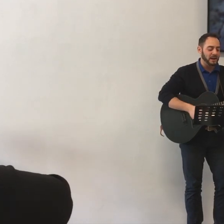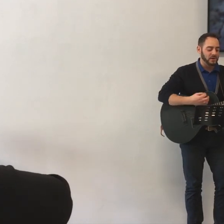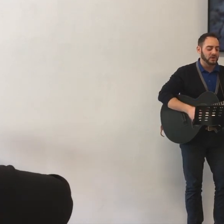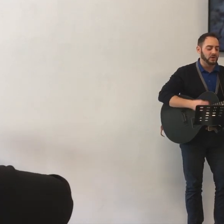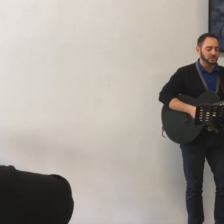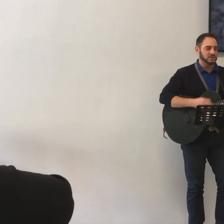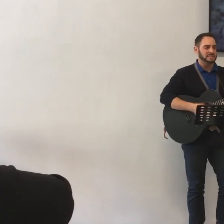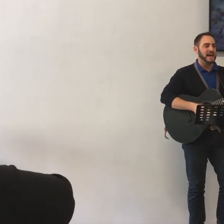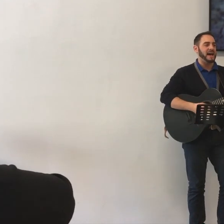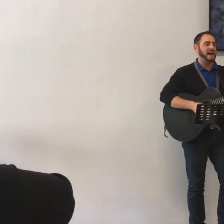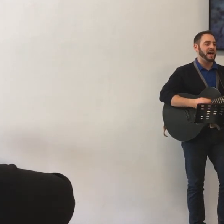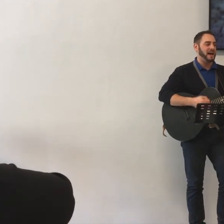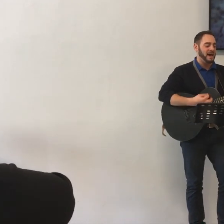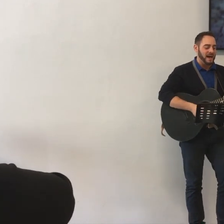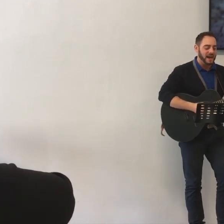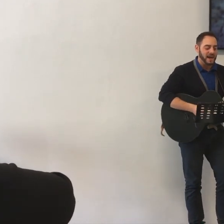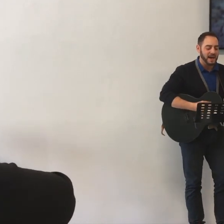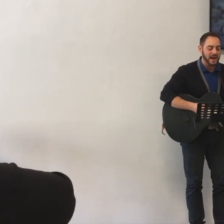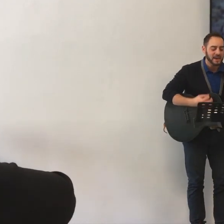Eterno tu sei,